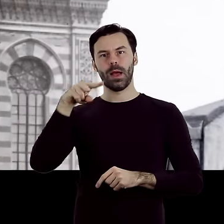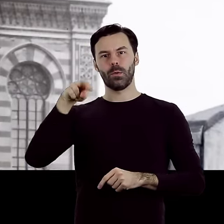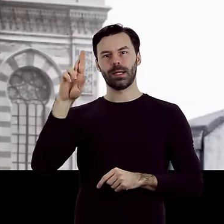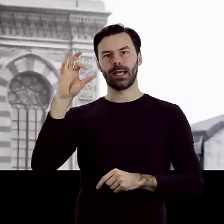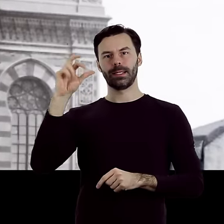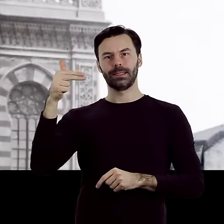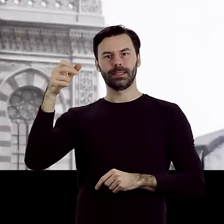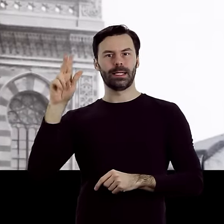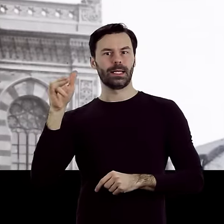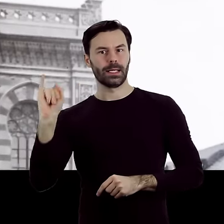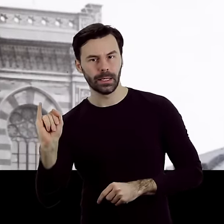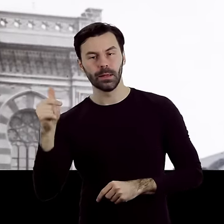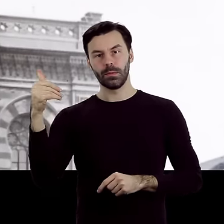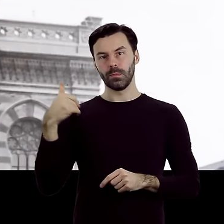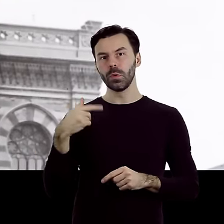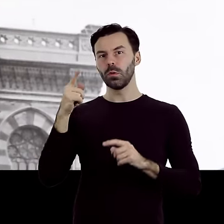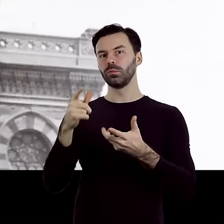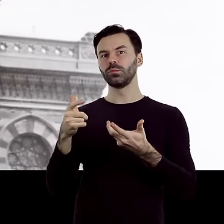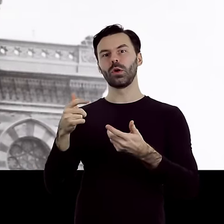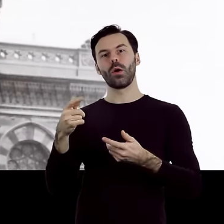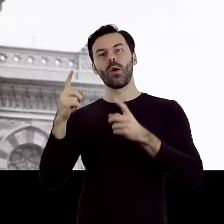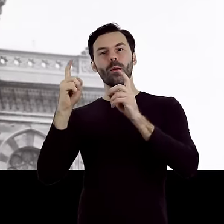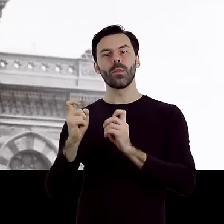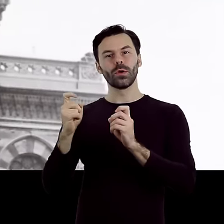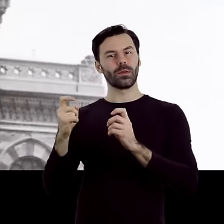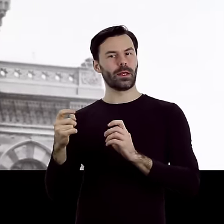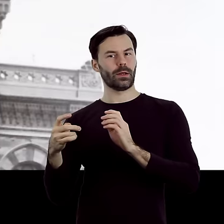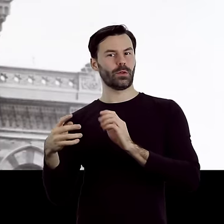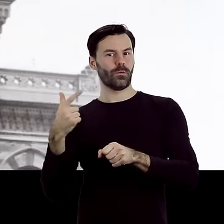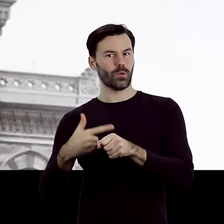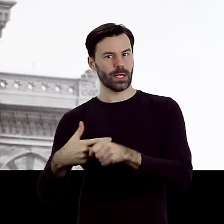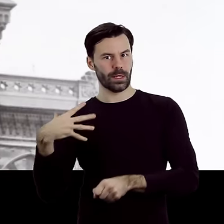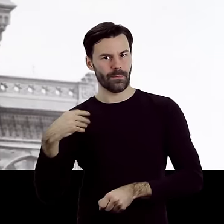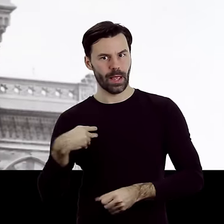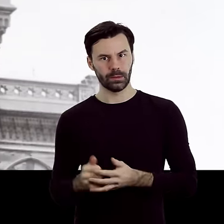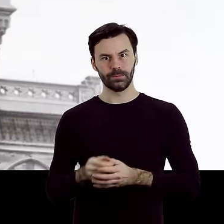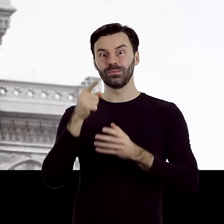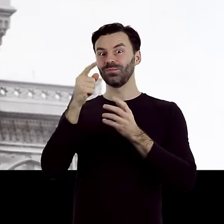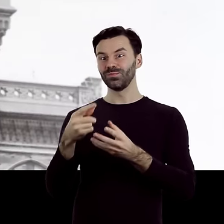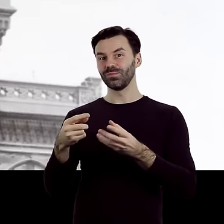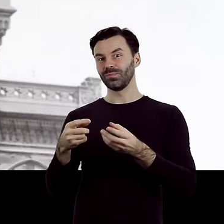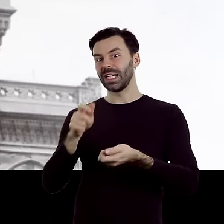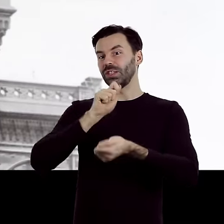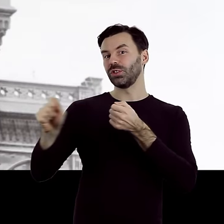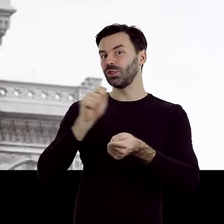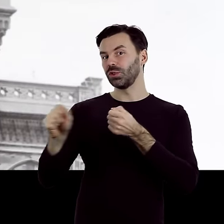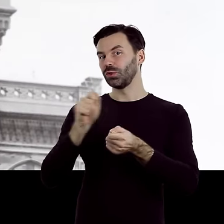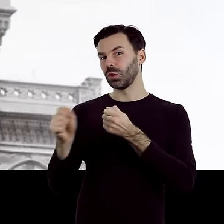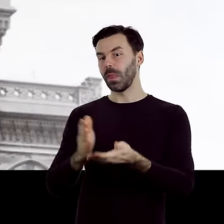Adolfa Zeliksona otrzymała na początku wieku XX. Przestała istnieć w listopadzie 1939